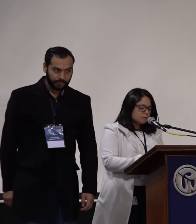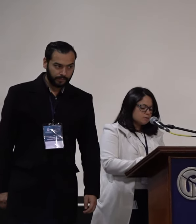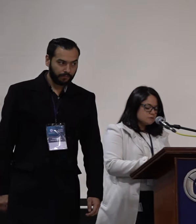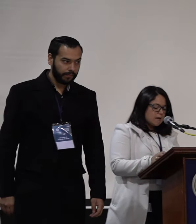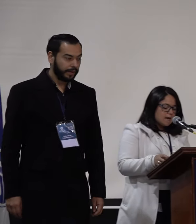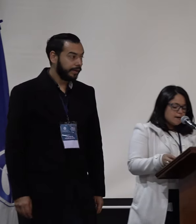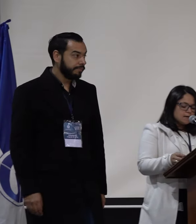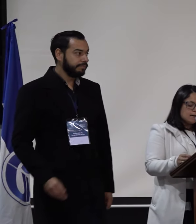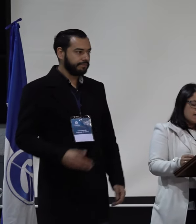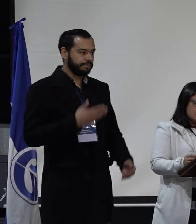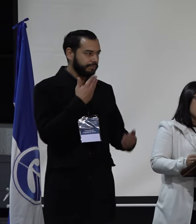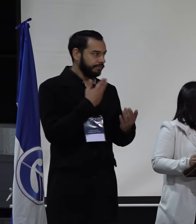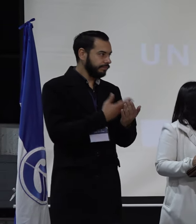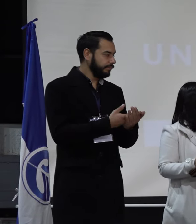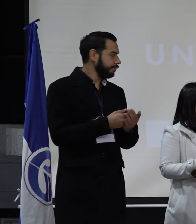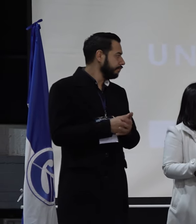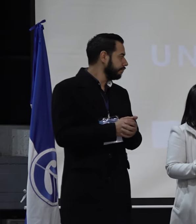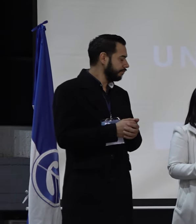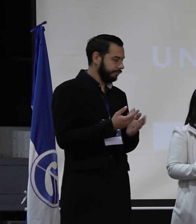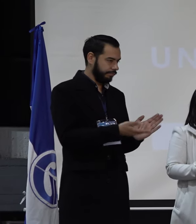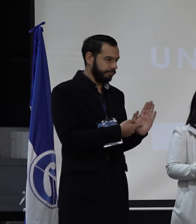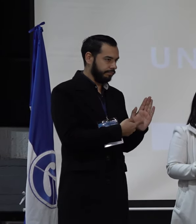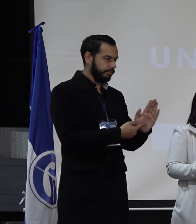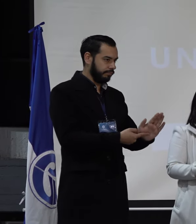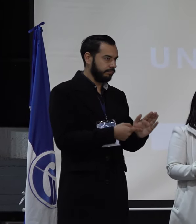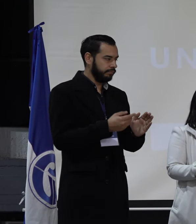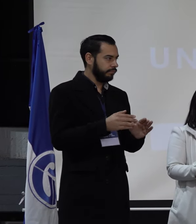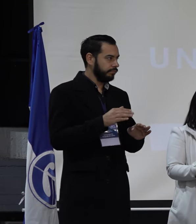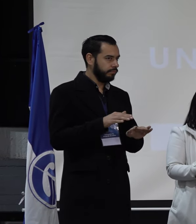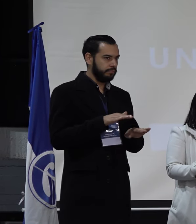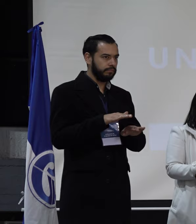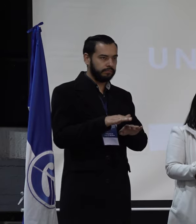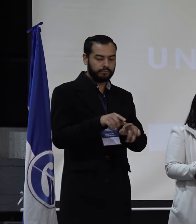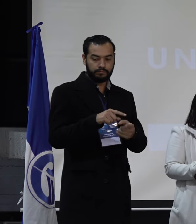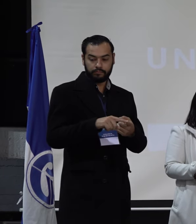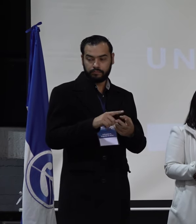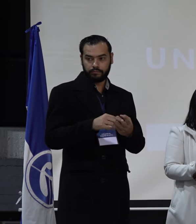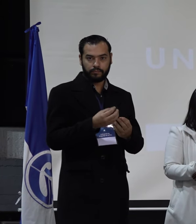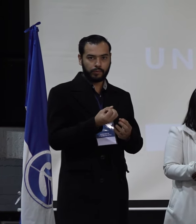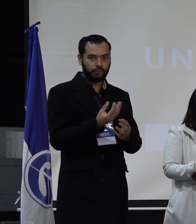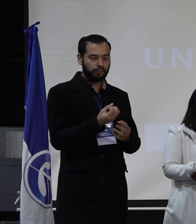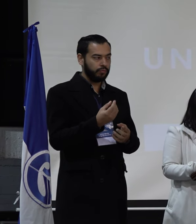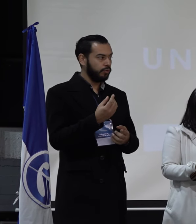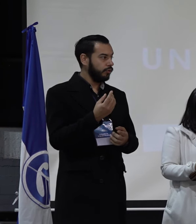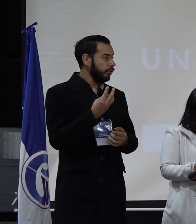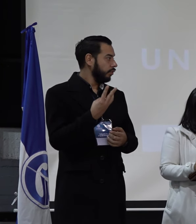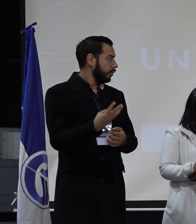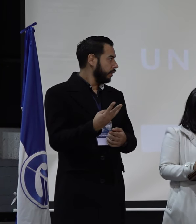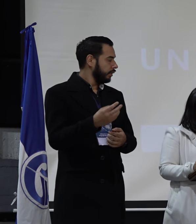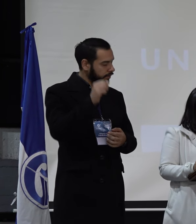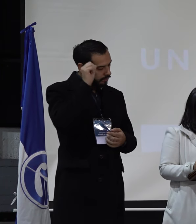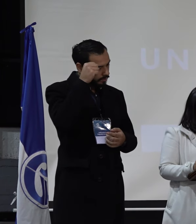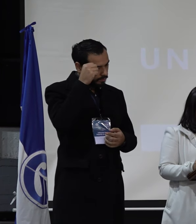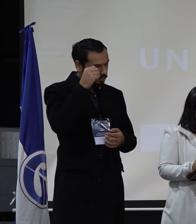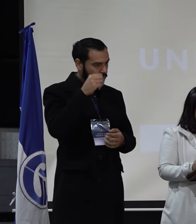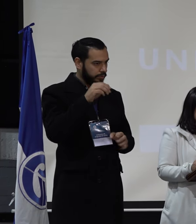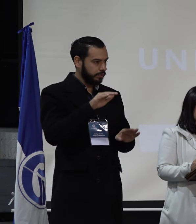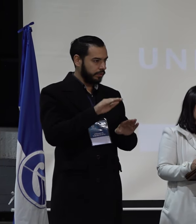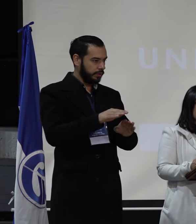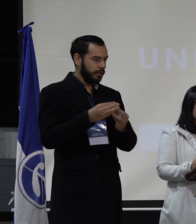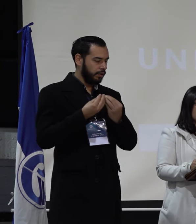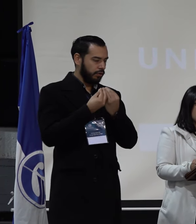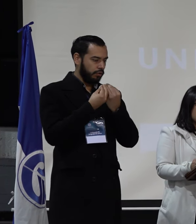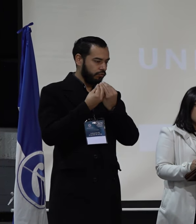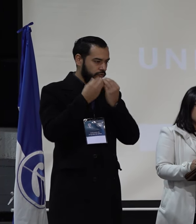Agradecemos a la presentación y postulación de la fórmula número tres, recordamos, representante de egresados ante el